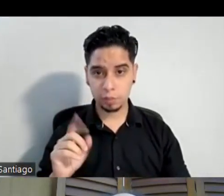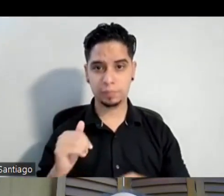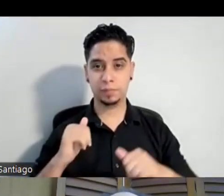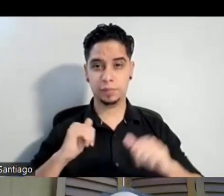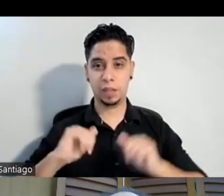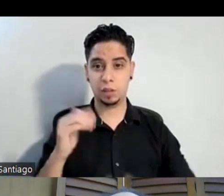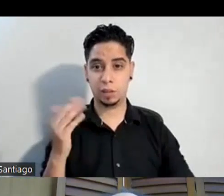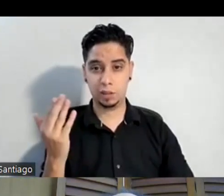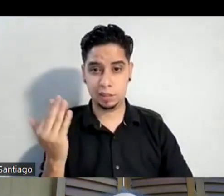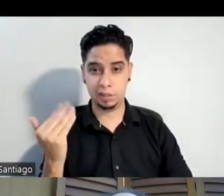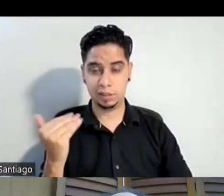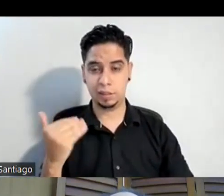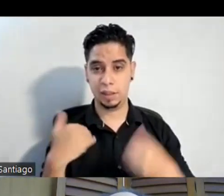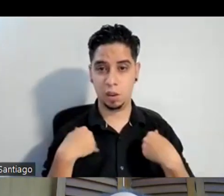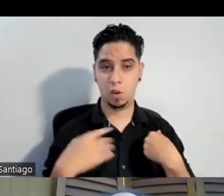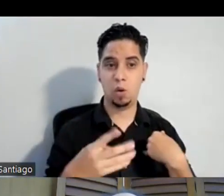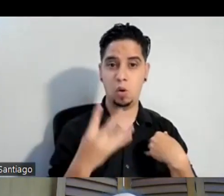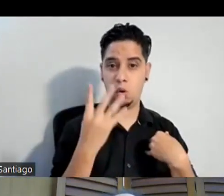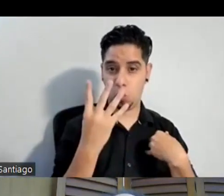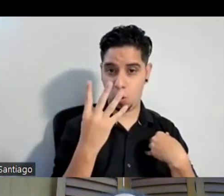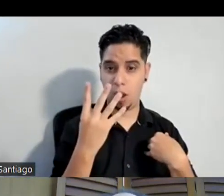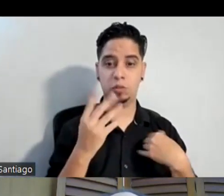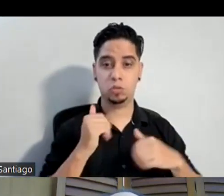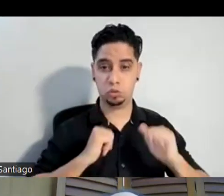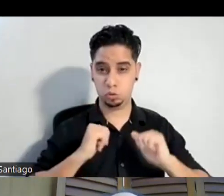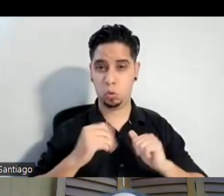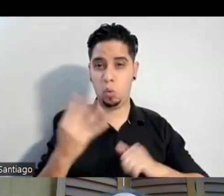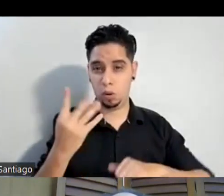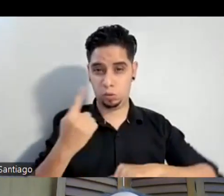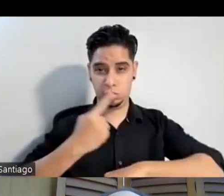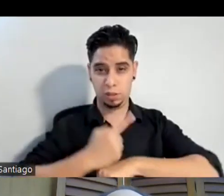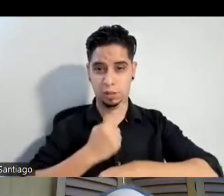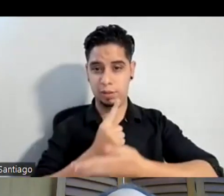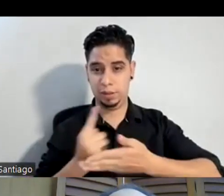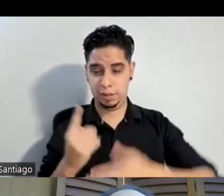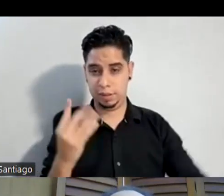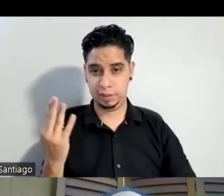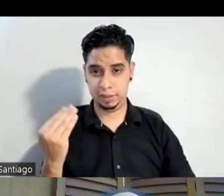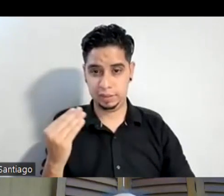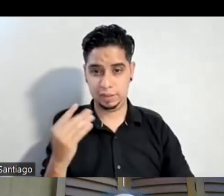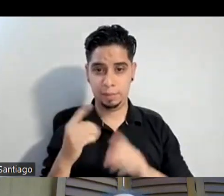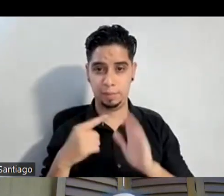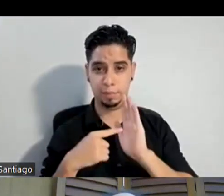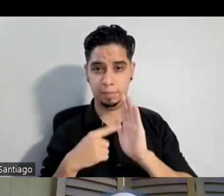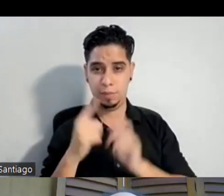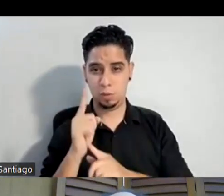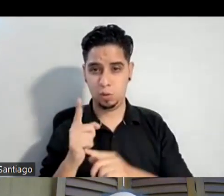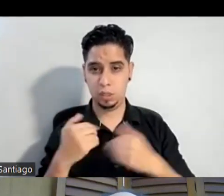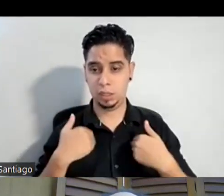cuatro funciones cuatro días a la semana y en 15 minutos tienes que darle al público todo lo que